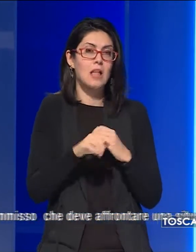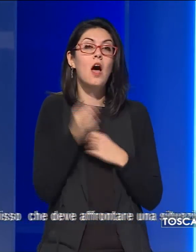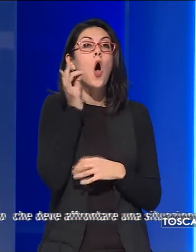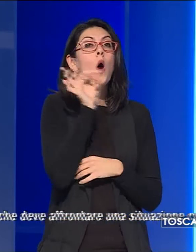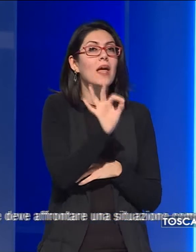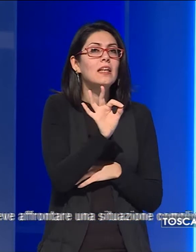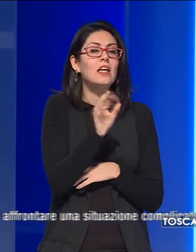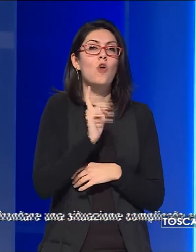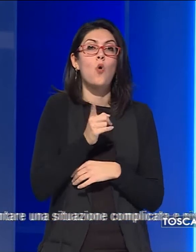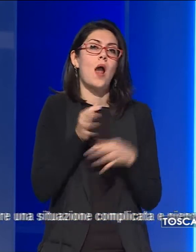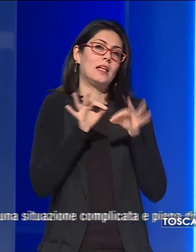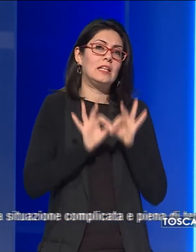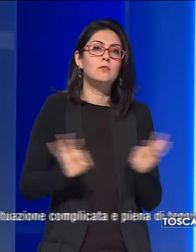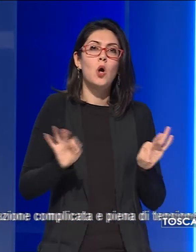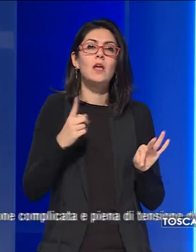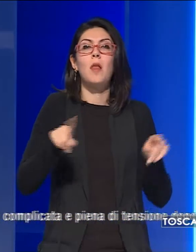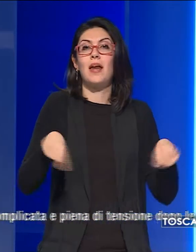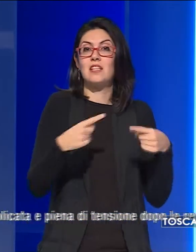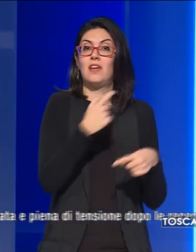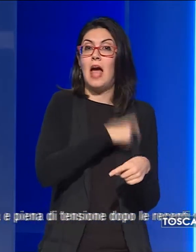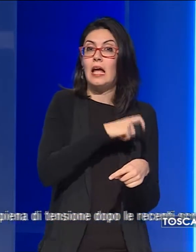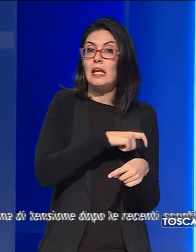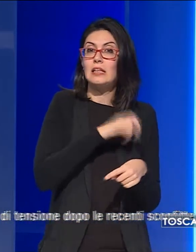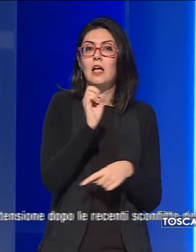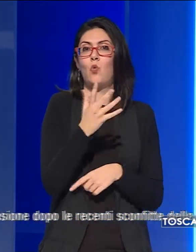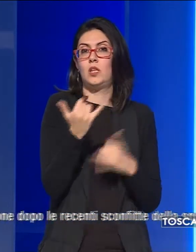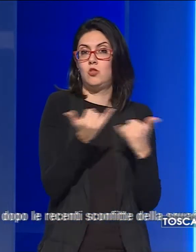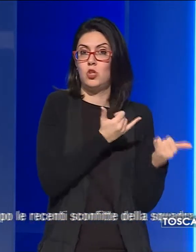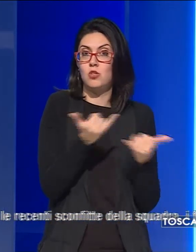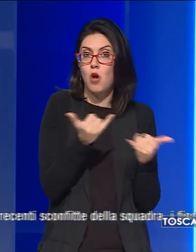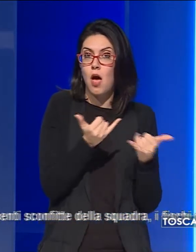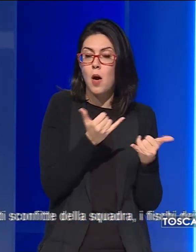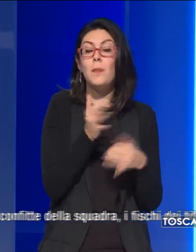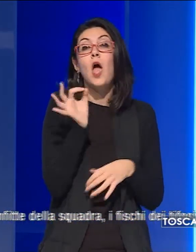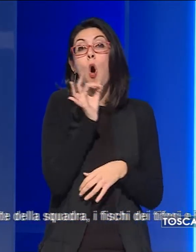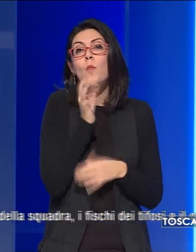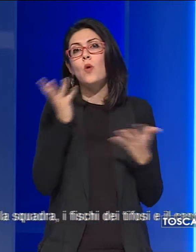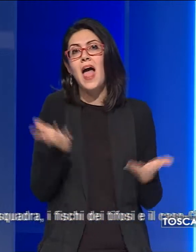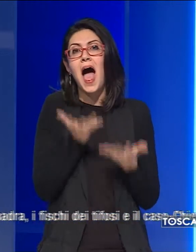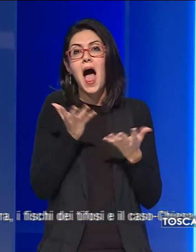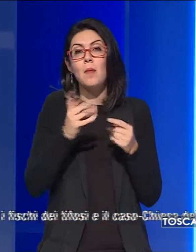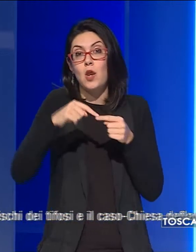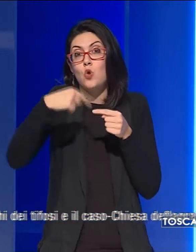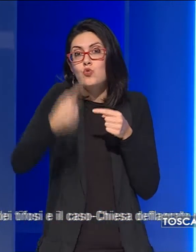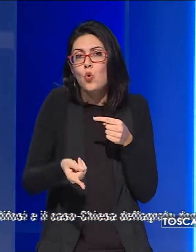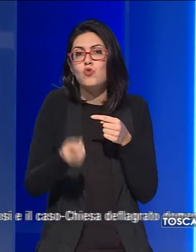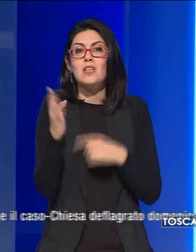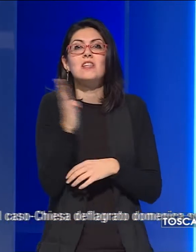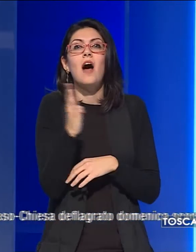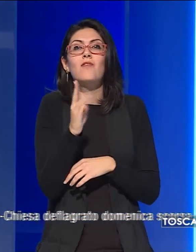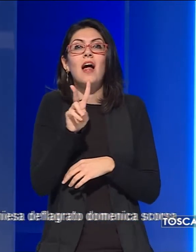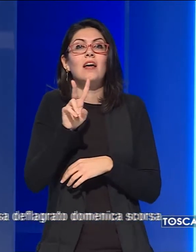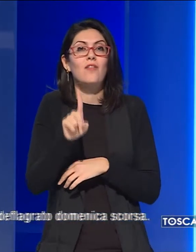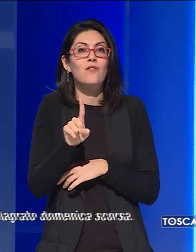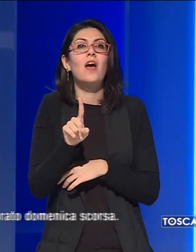disposizione per la sfida con l'Inter del 15 dicembre o almeno per quella successiva al Franchi il